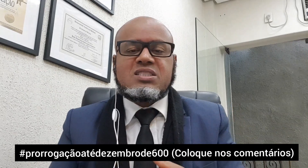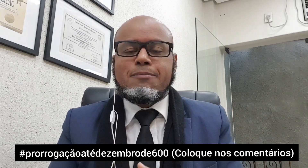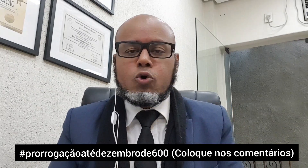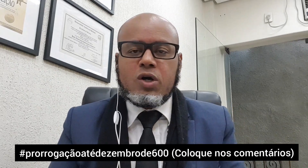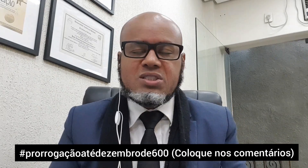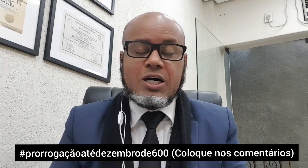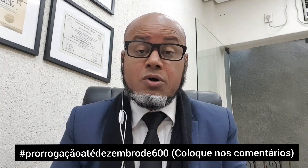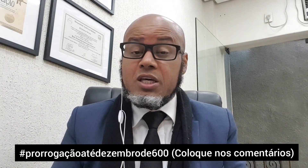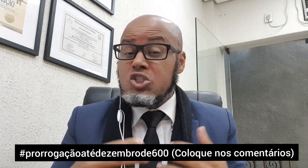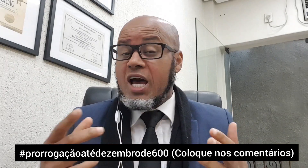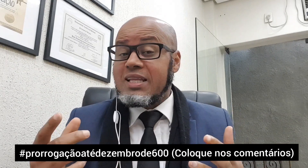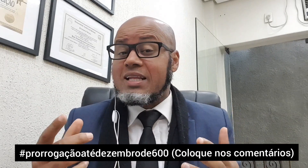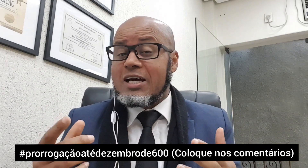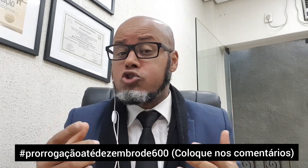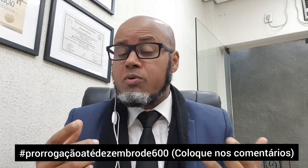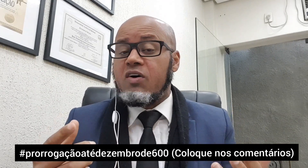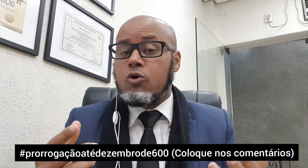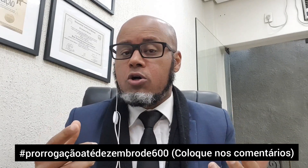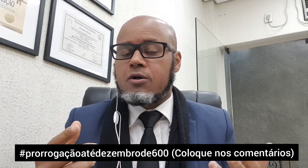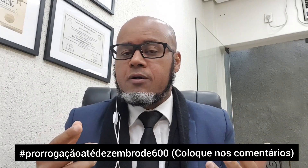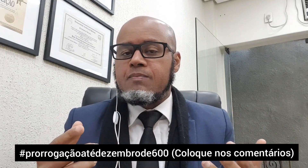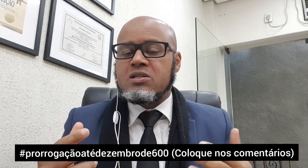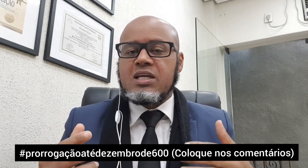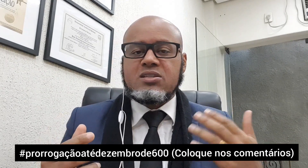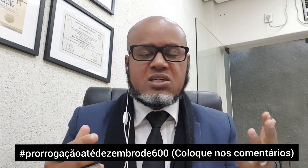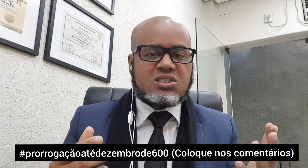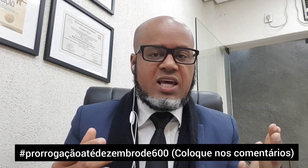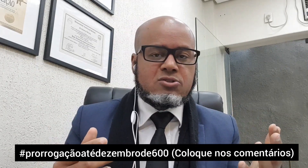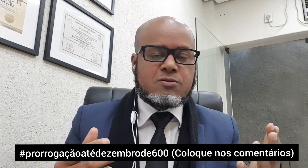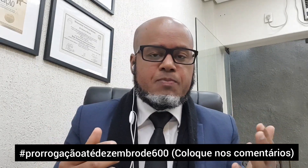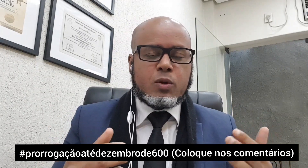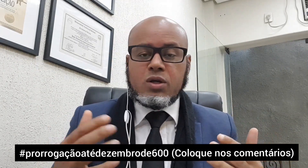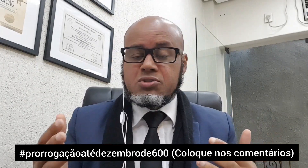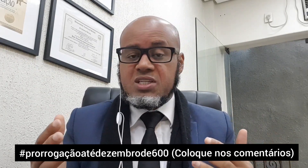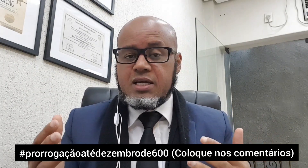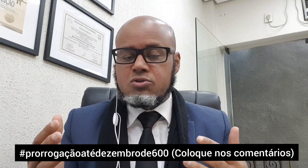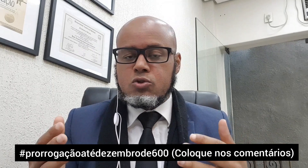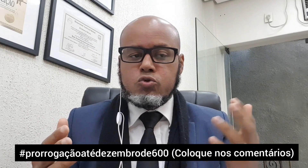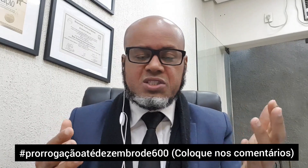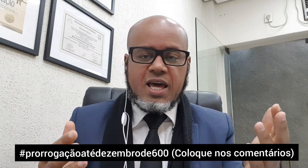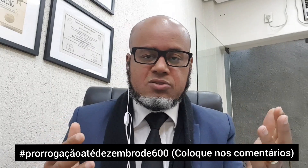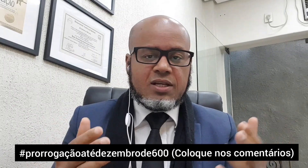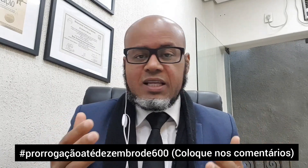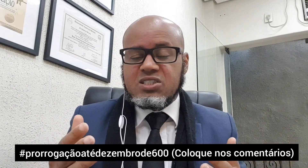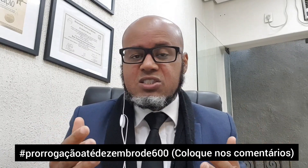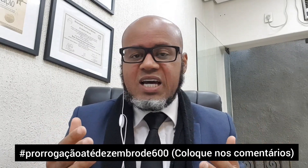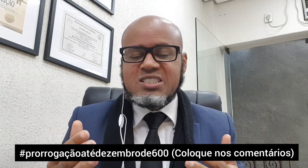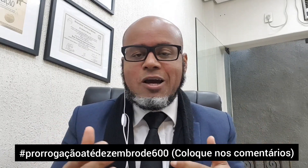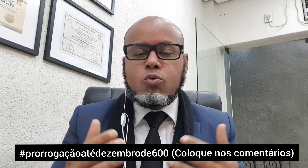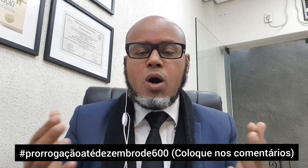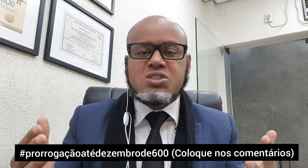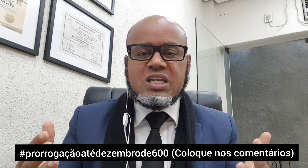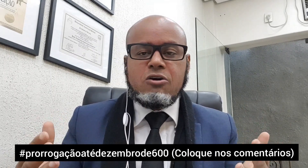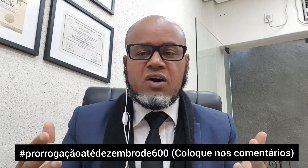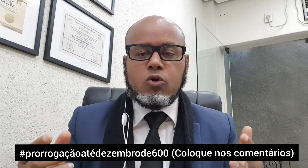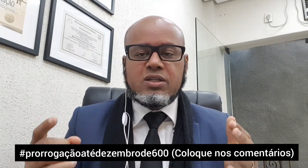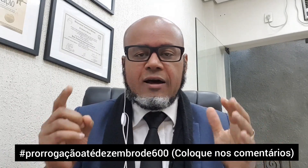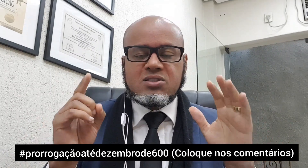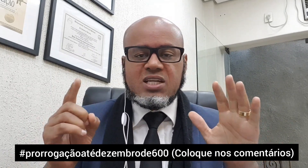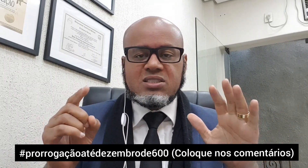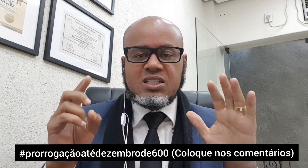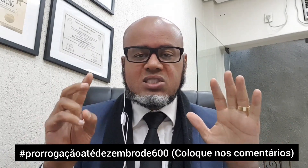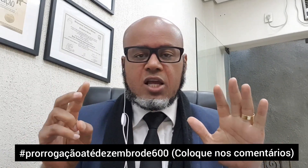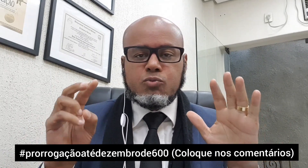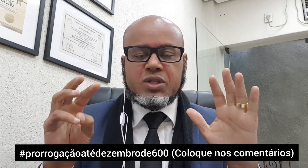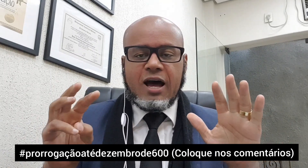oficializar a prorrogação e já tratar sobre o valor. Seria 600, 400, 200, 300 reais. Qual seria o valor